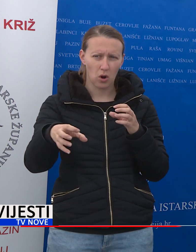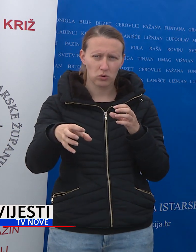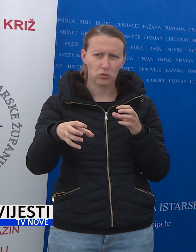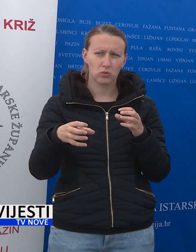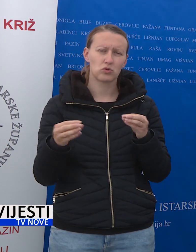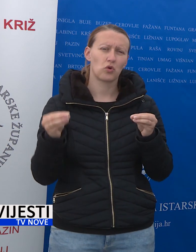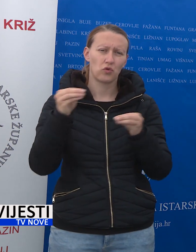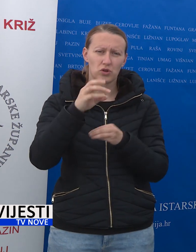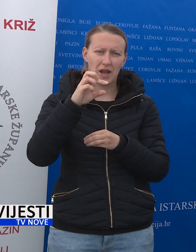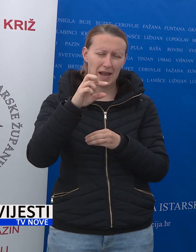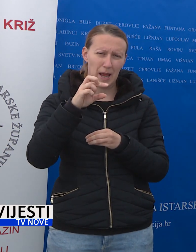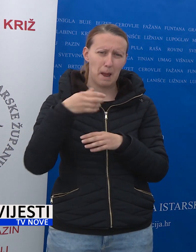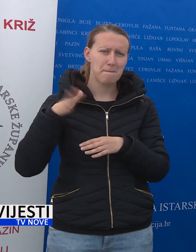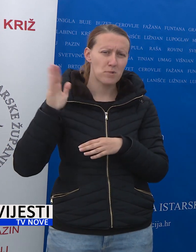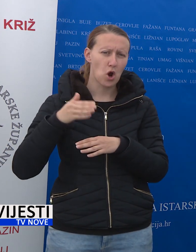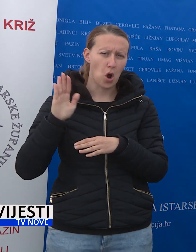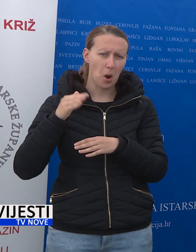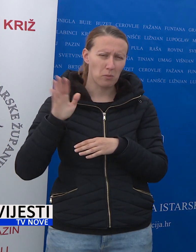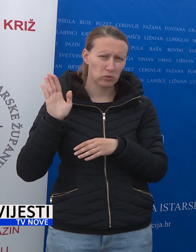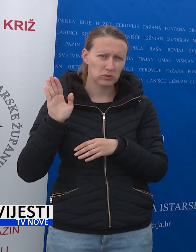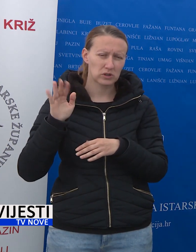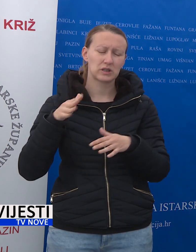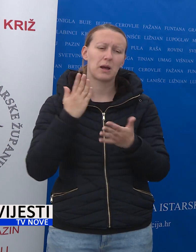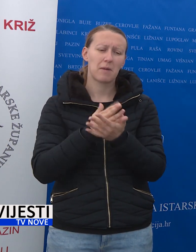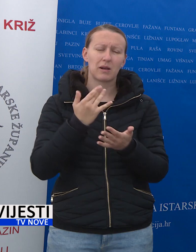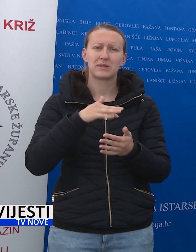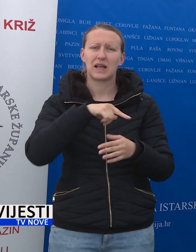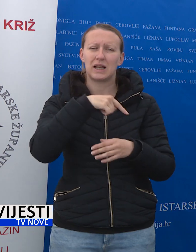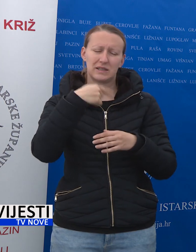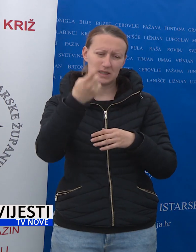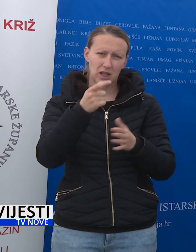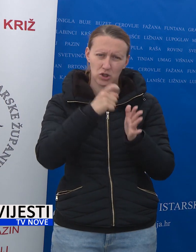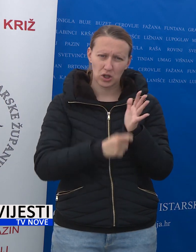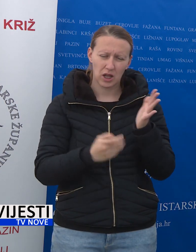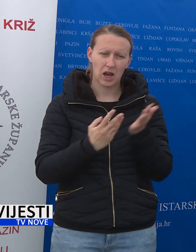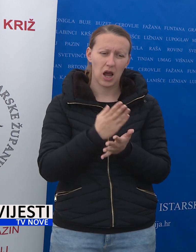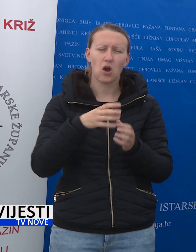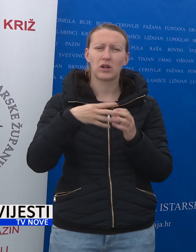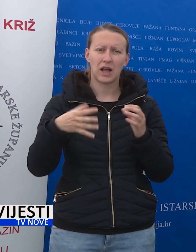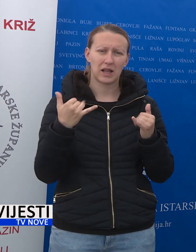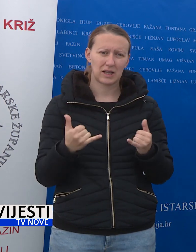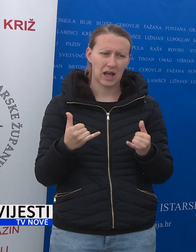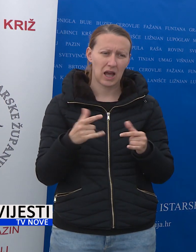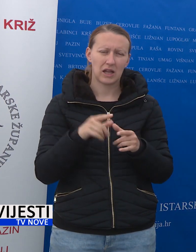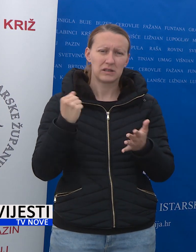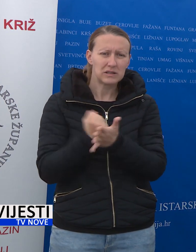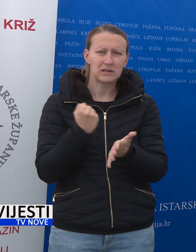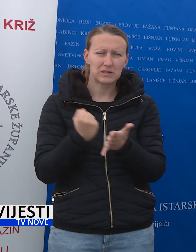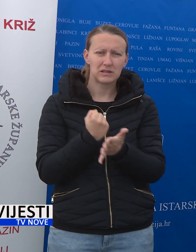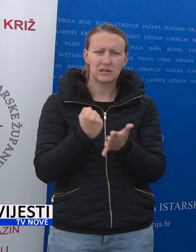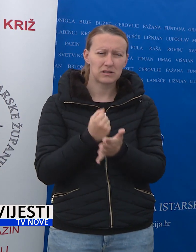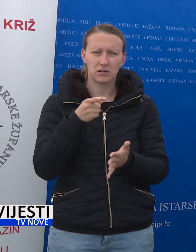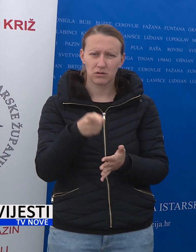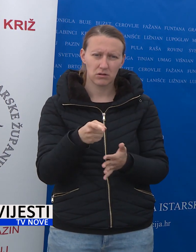uvođenja e-propusnica, barem za sljedeći tjedan. Ako će se i dalje danas ustrajati na tome,